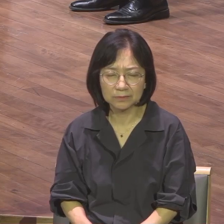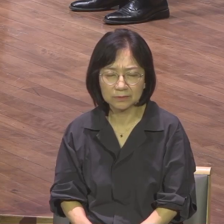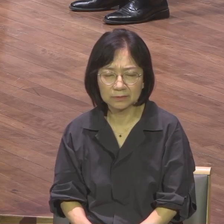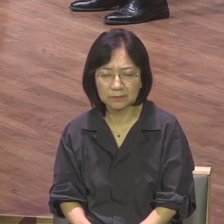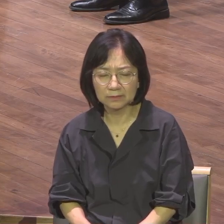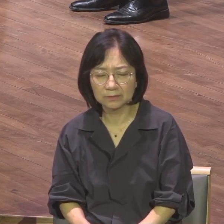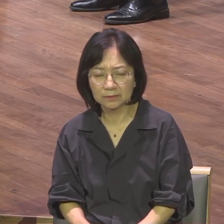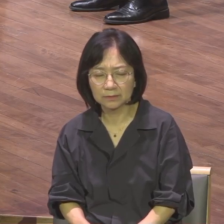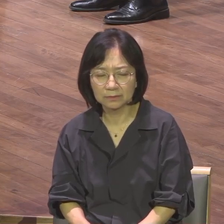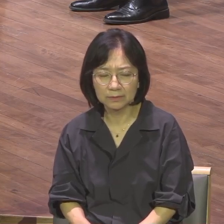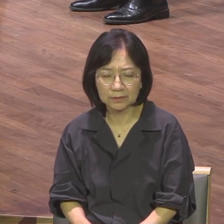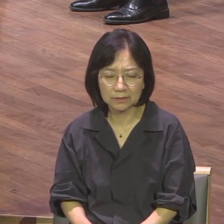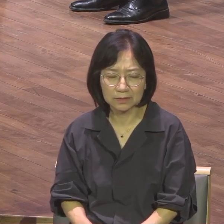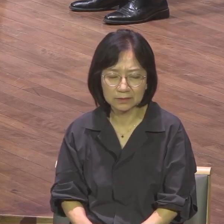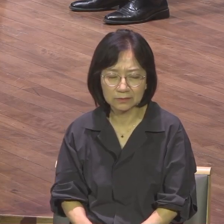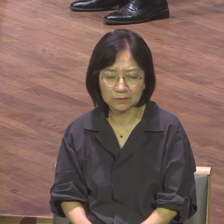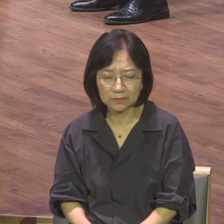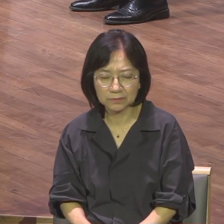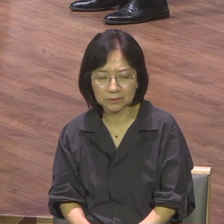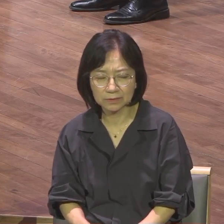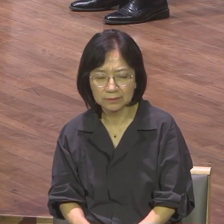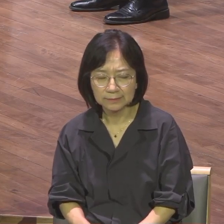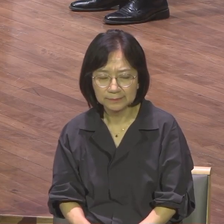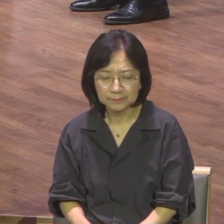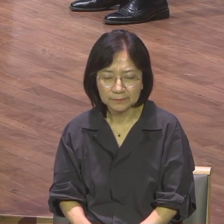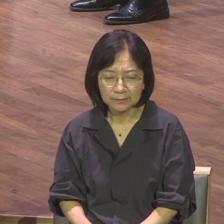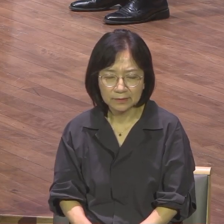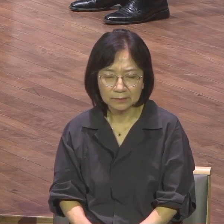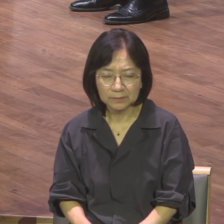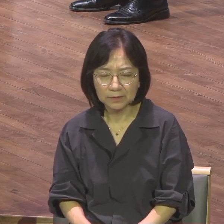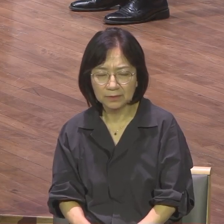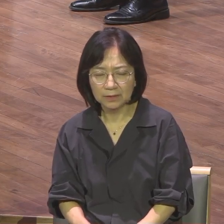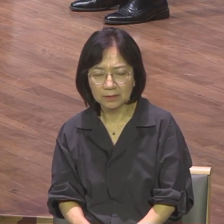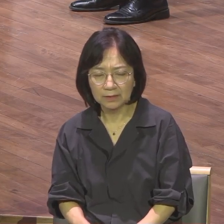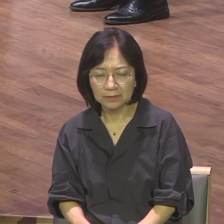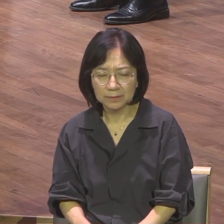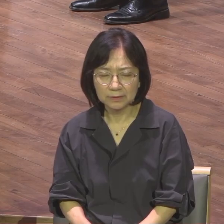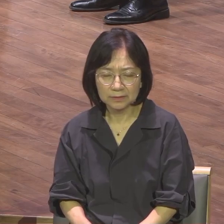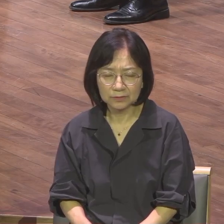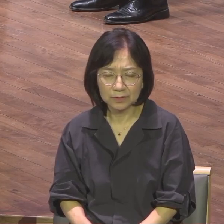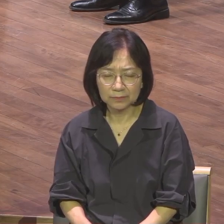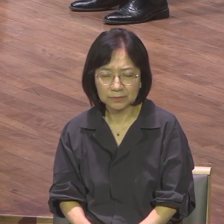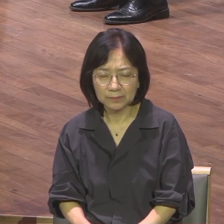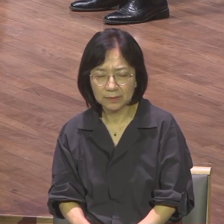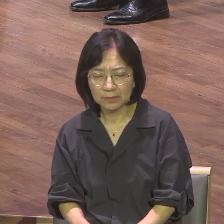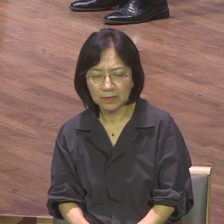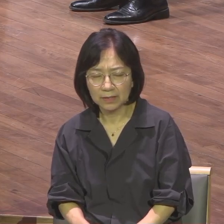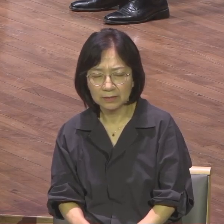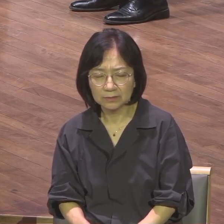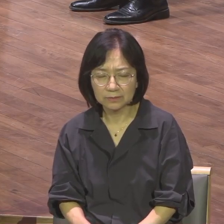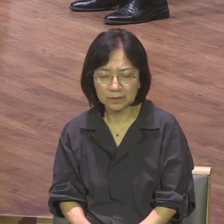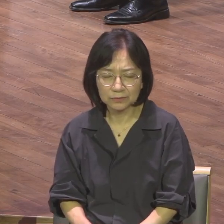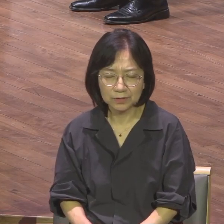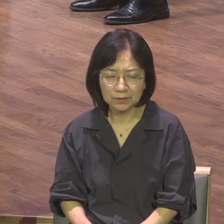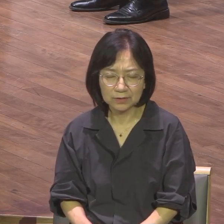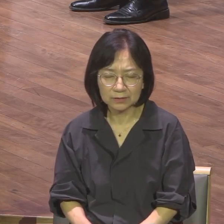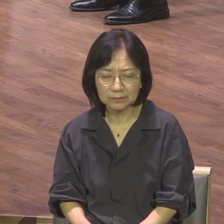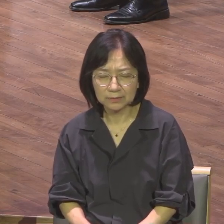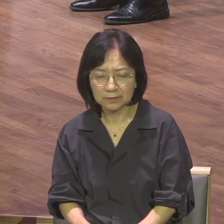도와주시옵소서 하나님의 역사 그 방대와 영국과 이 경기의 극작곡 24, 25 이 영원의 놀라운 작품을 있도록